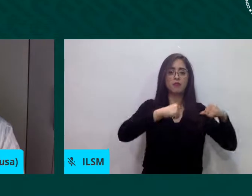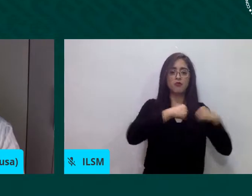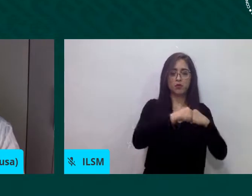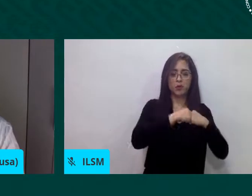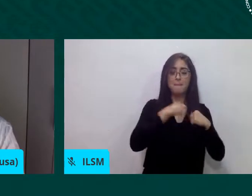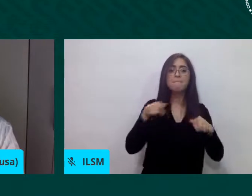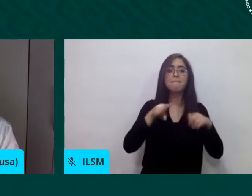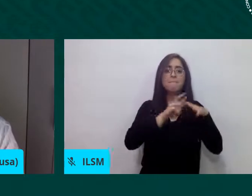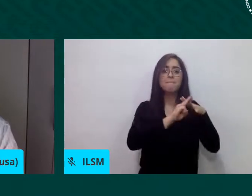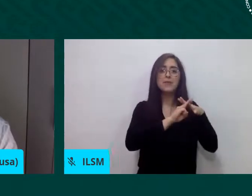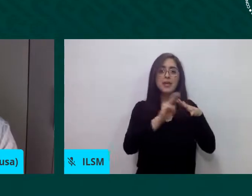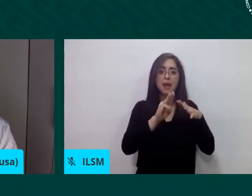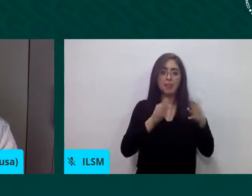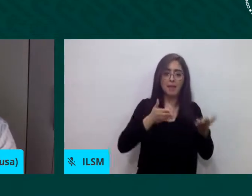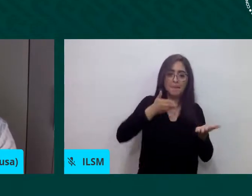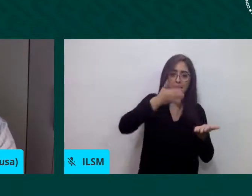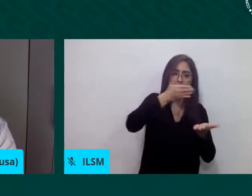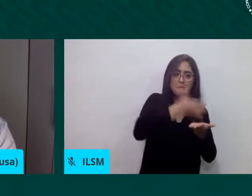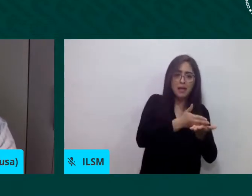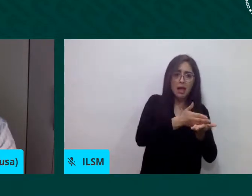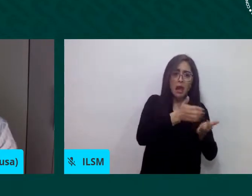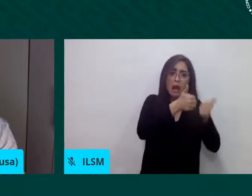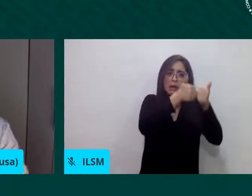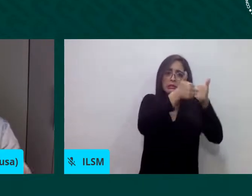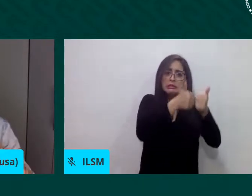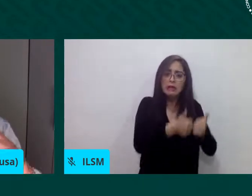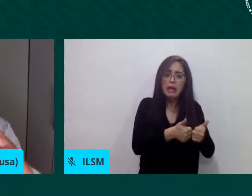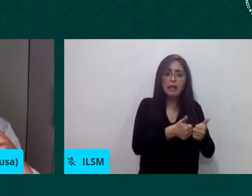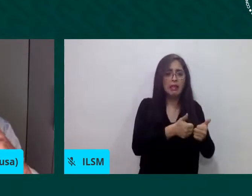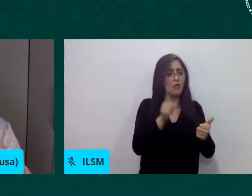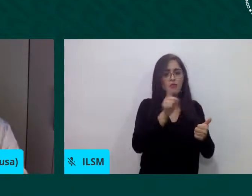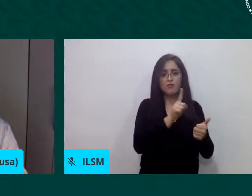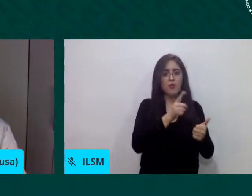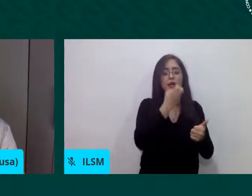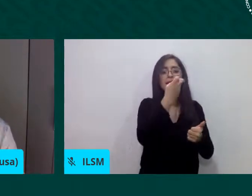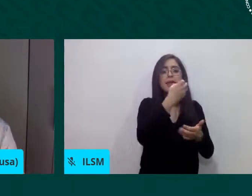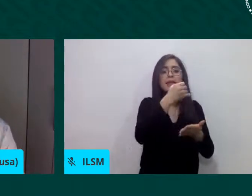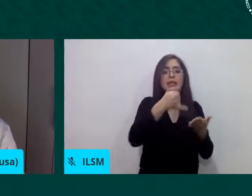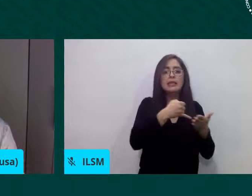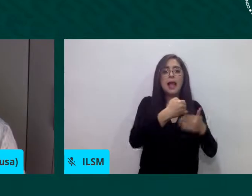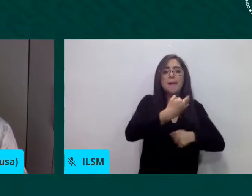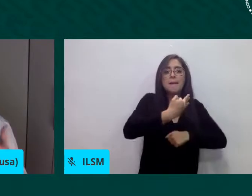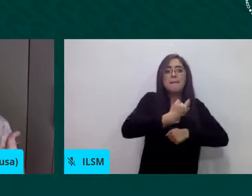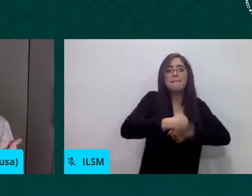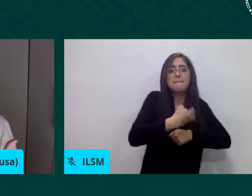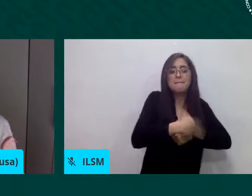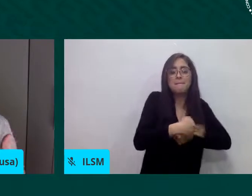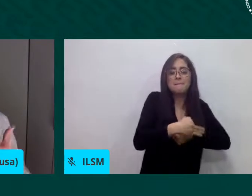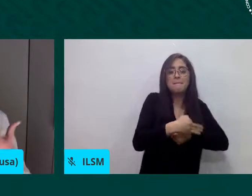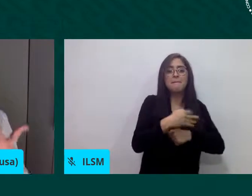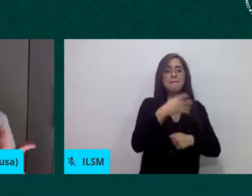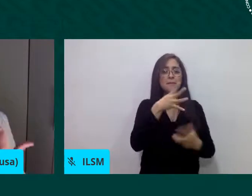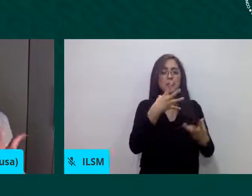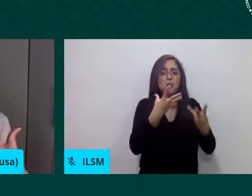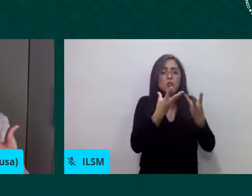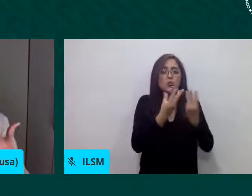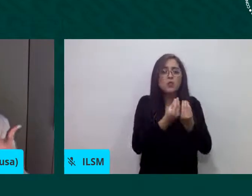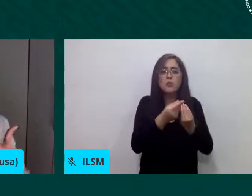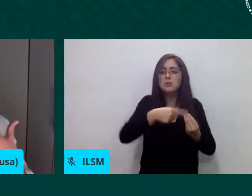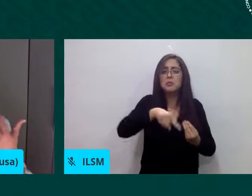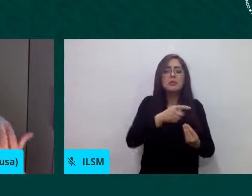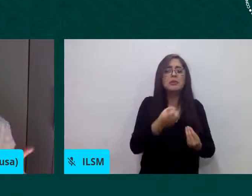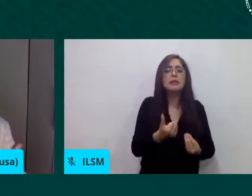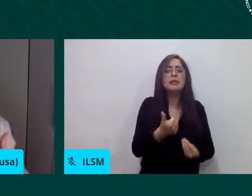Es una isla de tránsito. El tema es que en una isla con 6.000 habitantes pueden llegar en un día